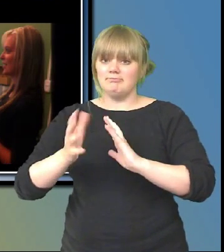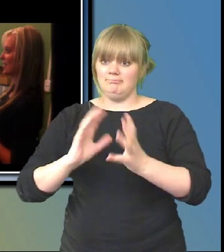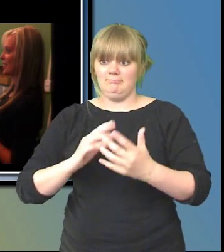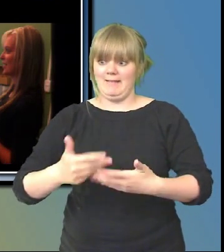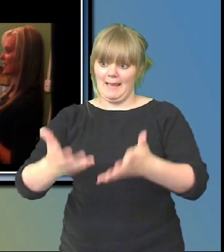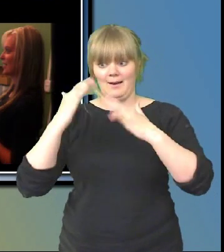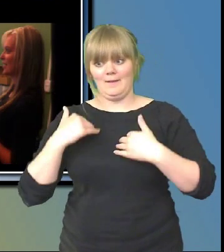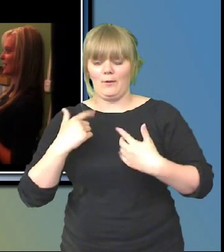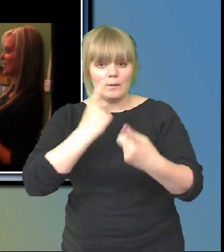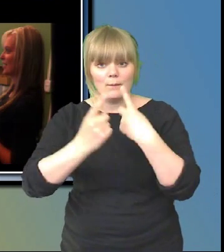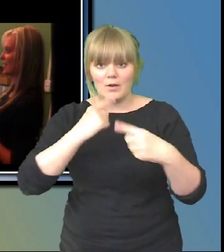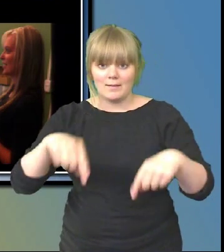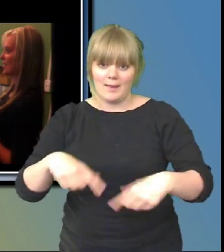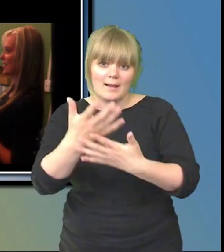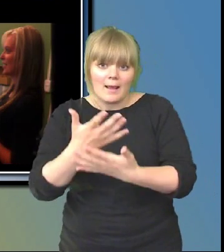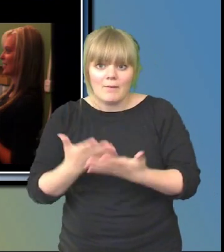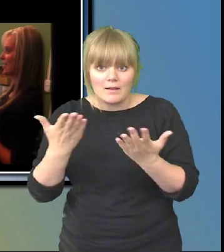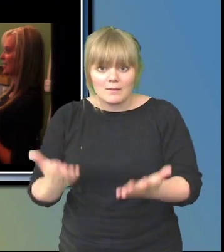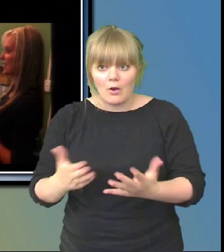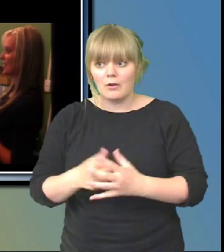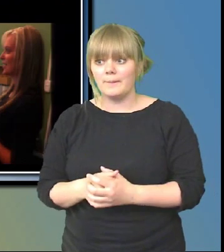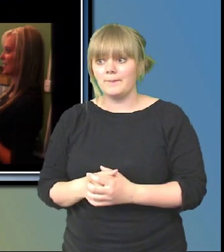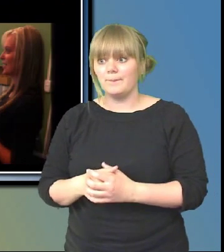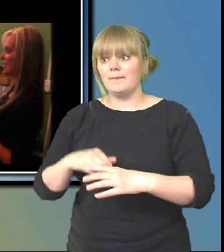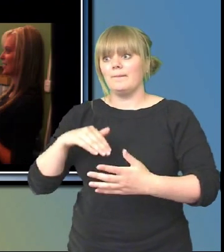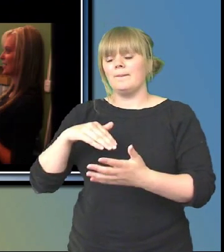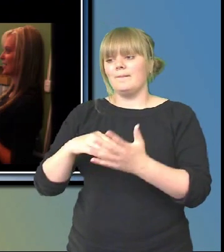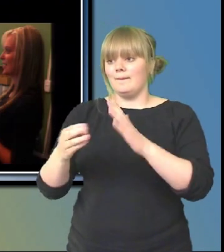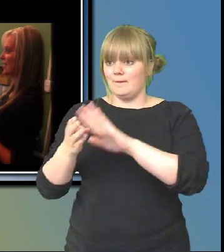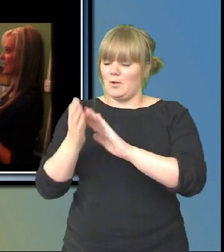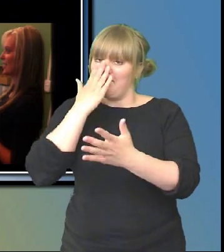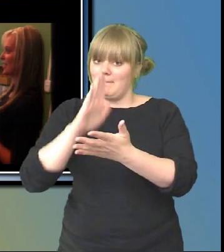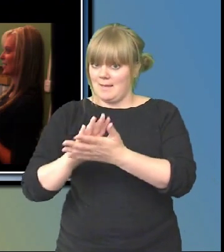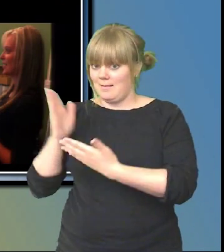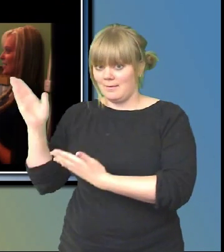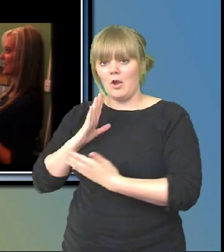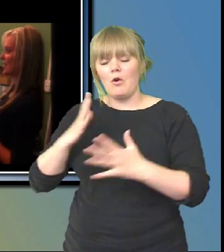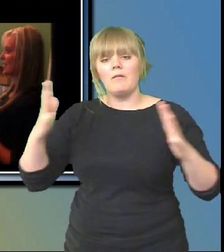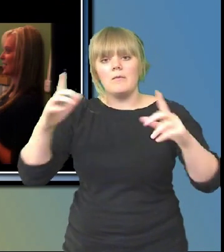Nätverksdagen. Hon har till höger där en stor skärm så att det hon ser här uppe, om jag går in här i bilden nu.